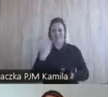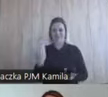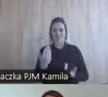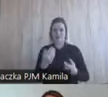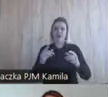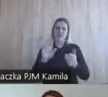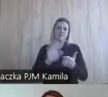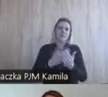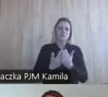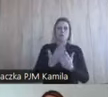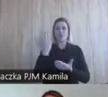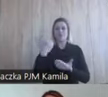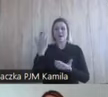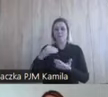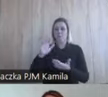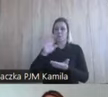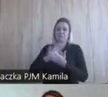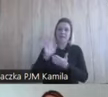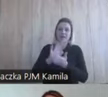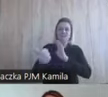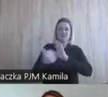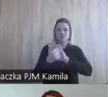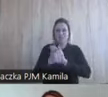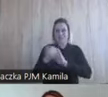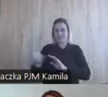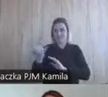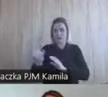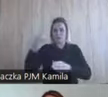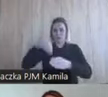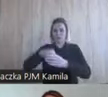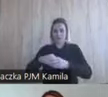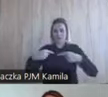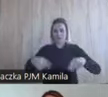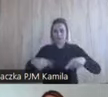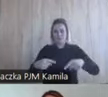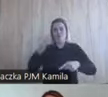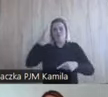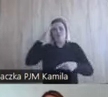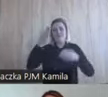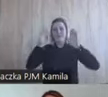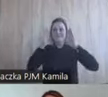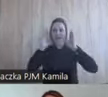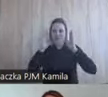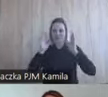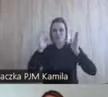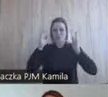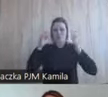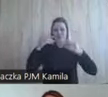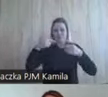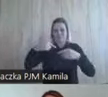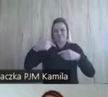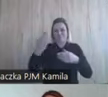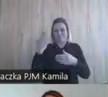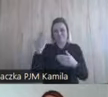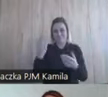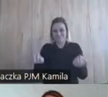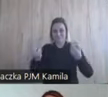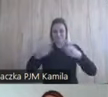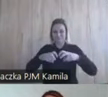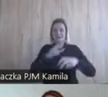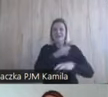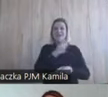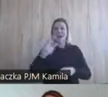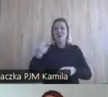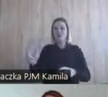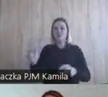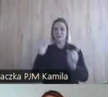XV, XVI, XVII wieku. Dobrze wiemy, że Facebook to XXI wiek, więc po prostu każdy kraj wypracował